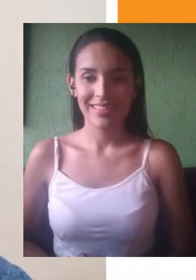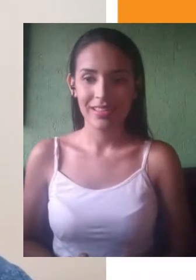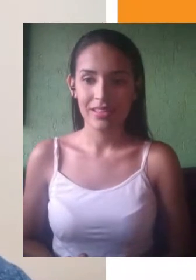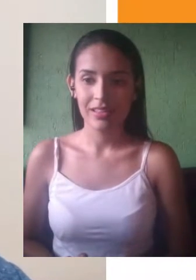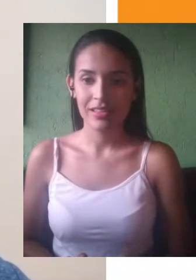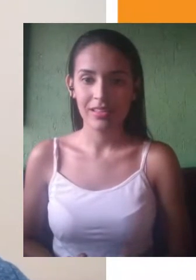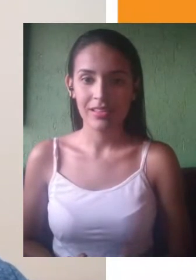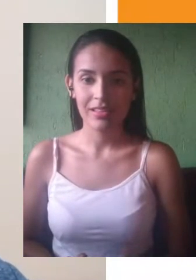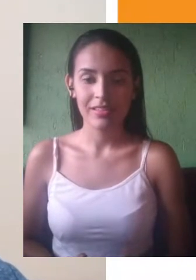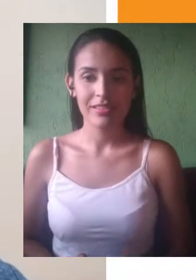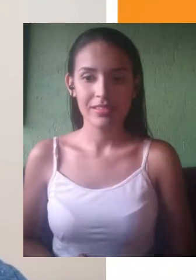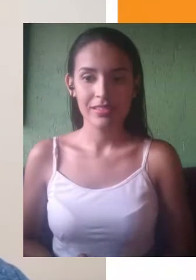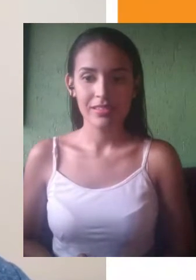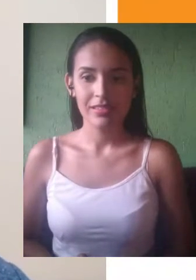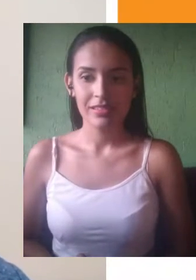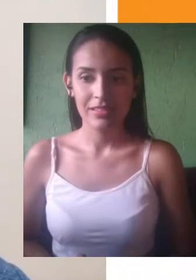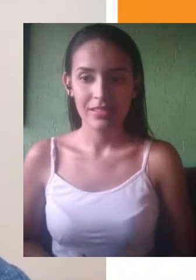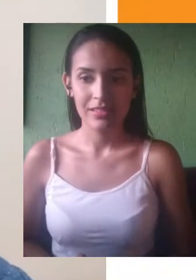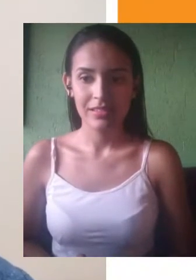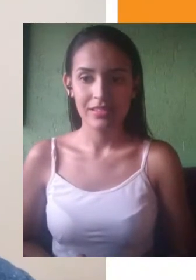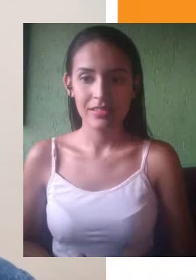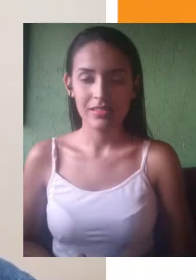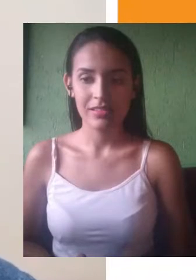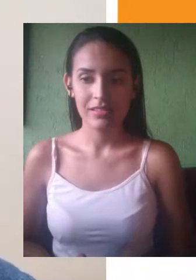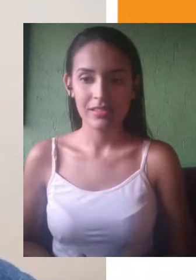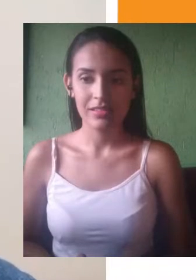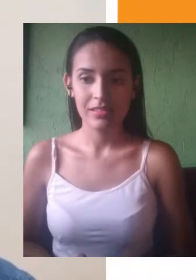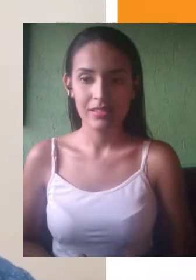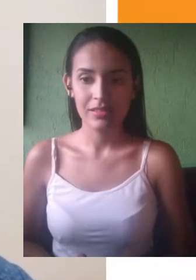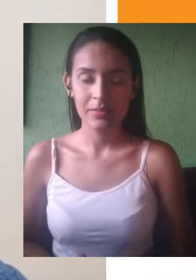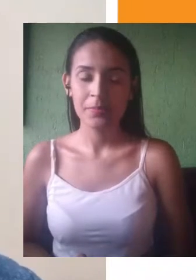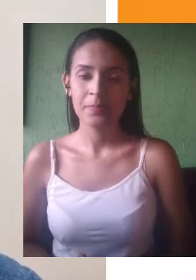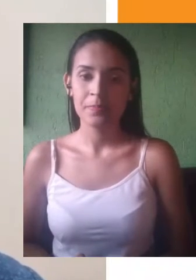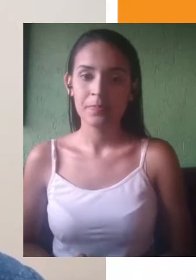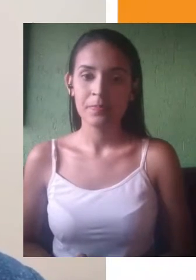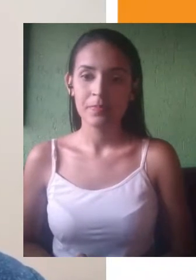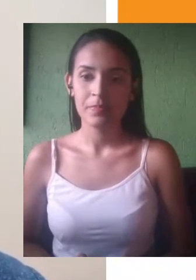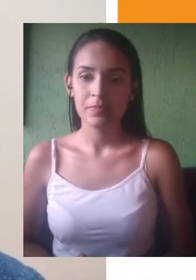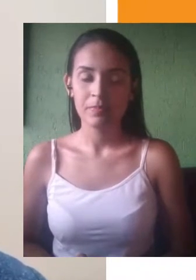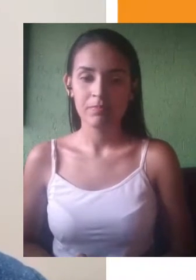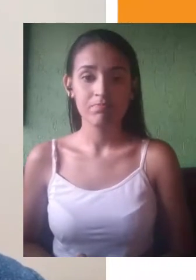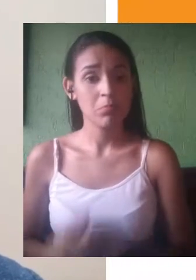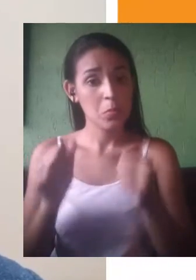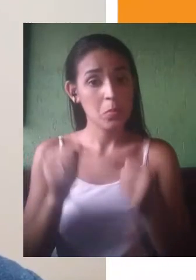deixando o candidato inseguro sobre como ele pode ser usado. Uma dúvida muito comum